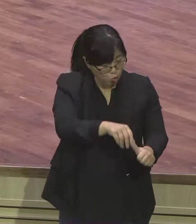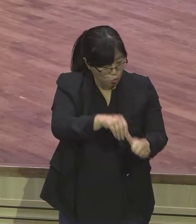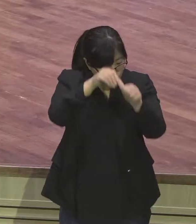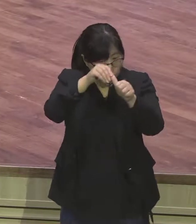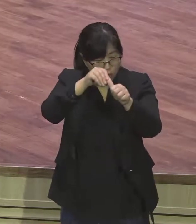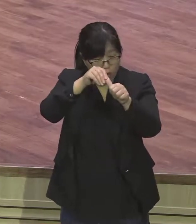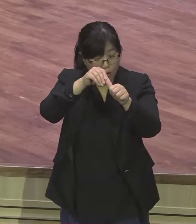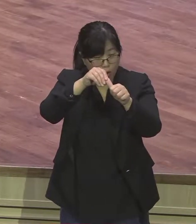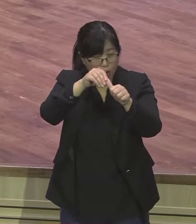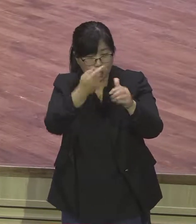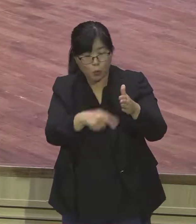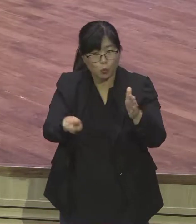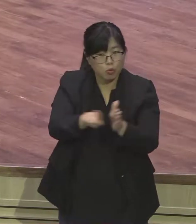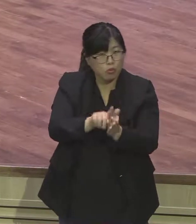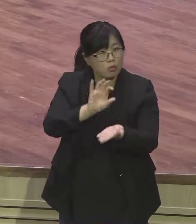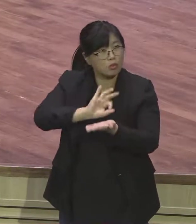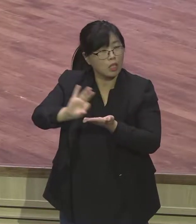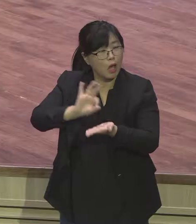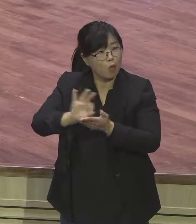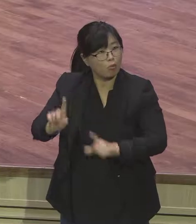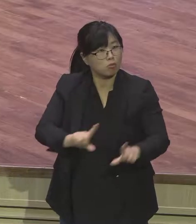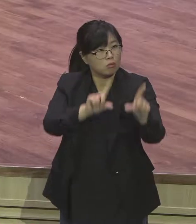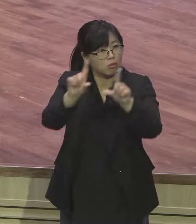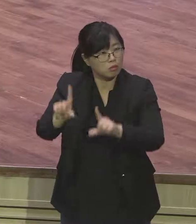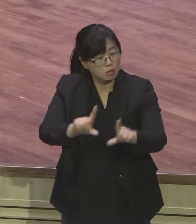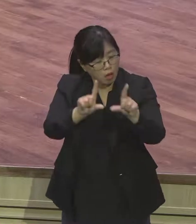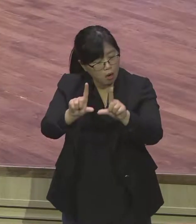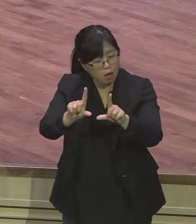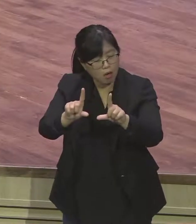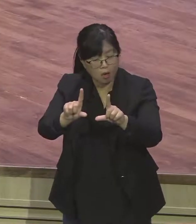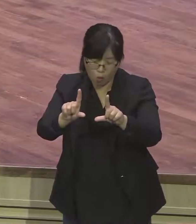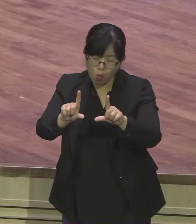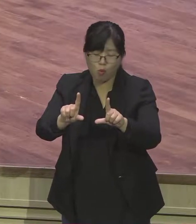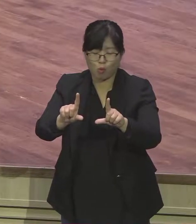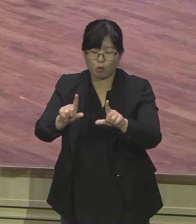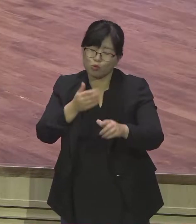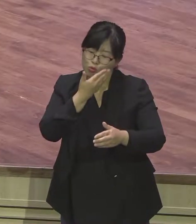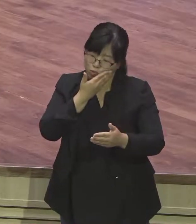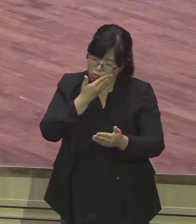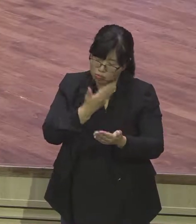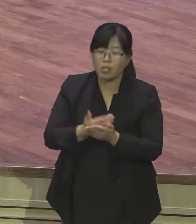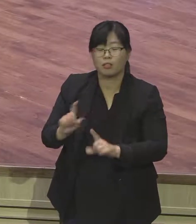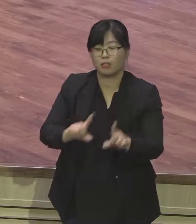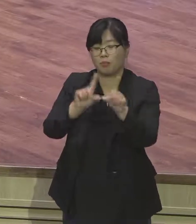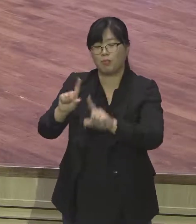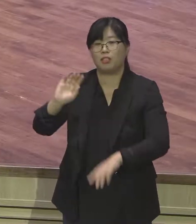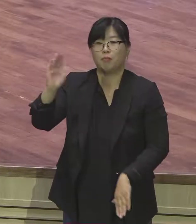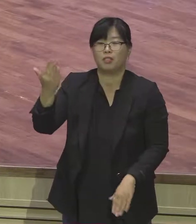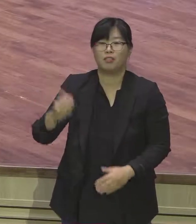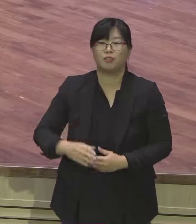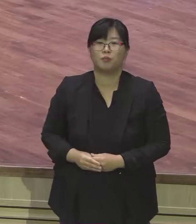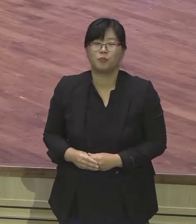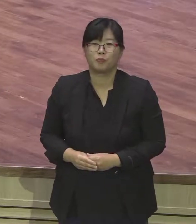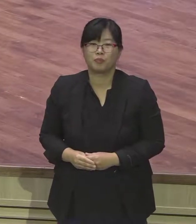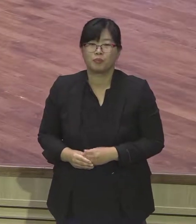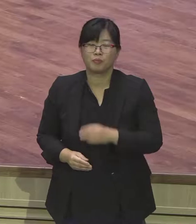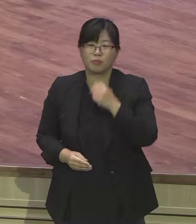영혼계전 성도는 장식이 강예를 마무리하면서요 생명살라는 비전을 다시 확실히 붙잡고 하나님의